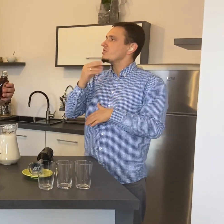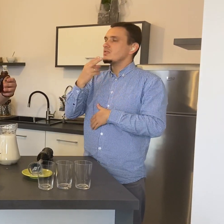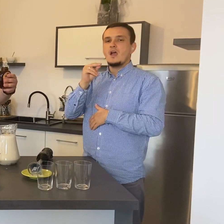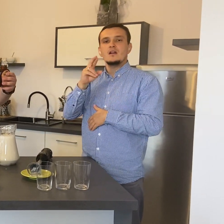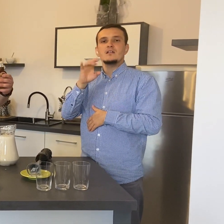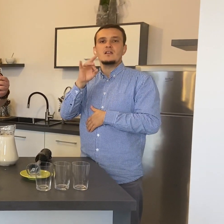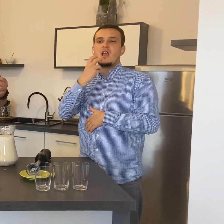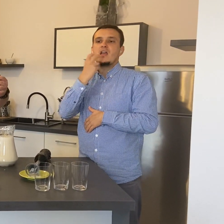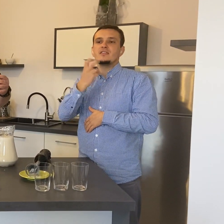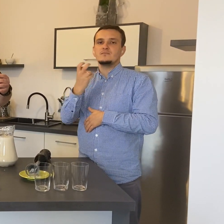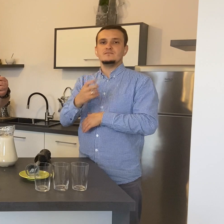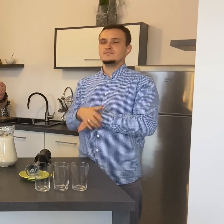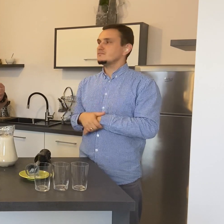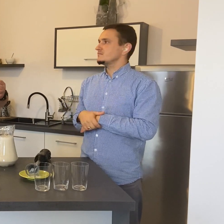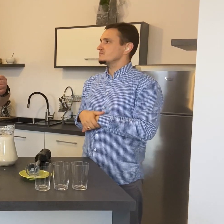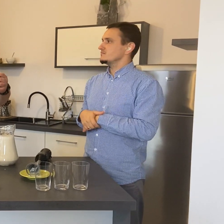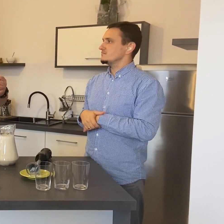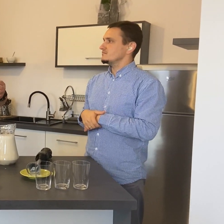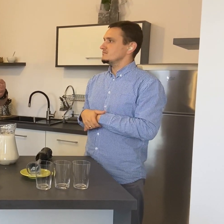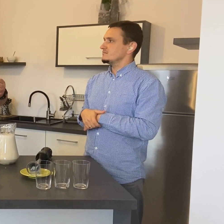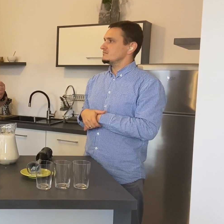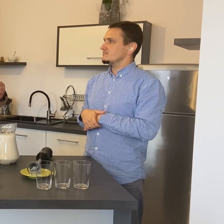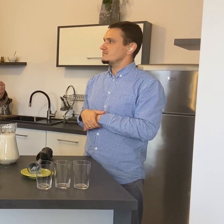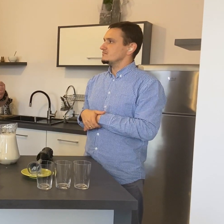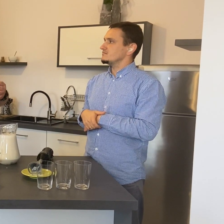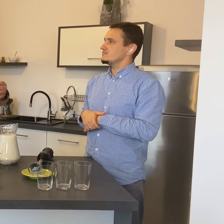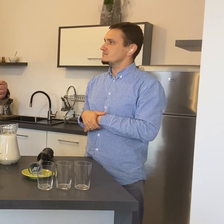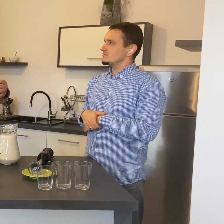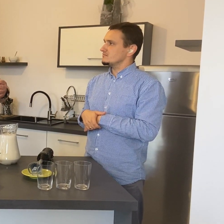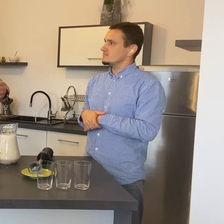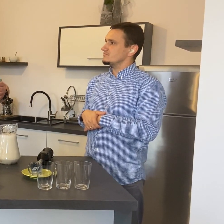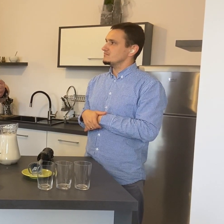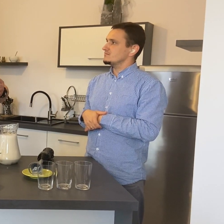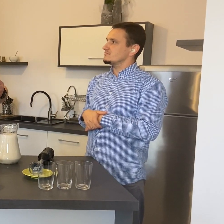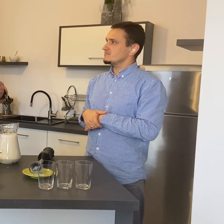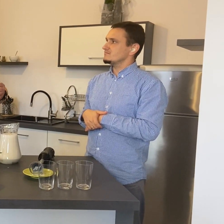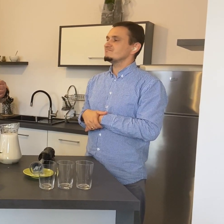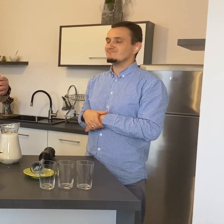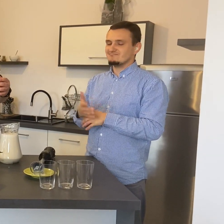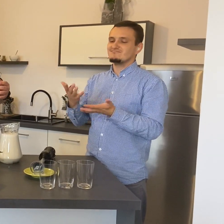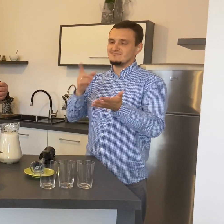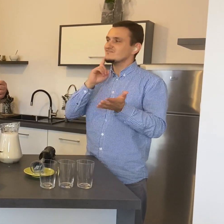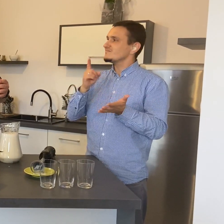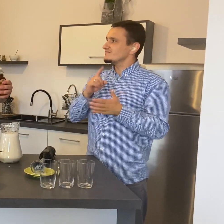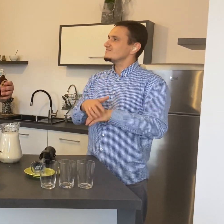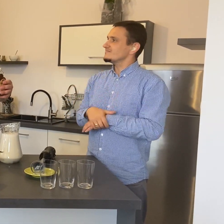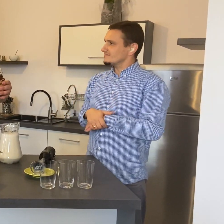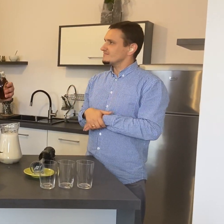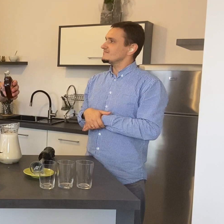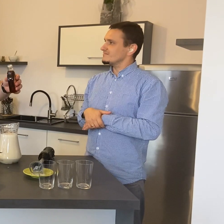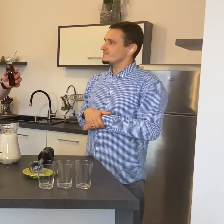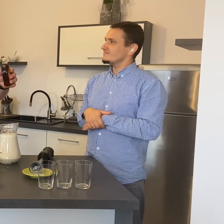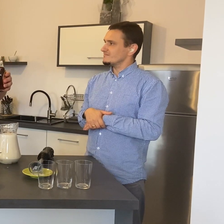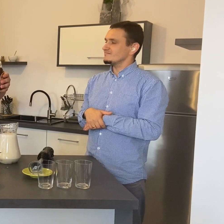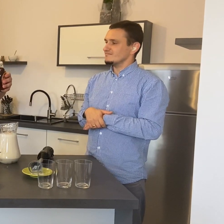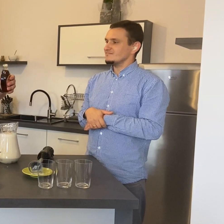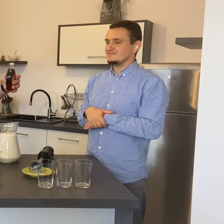krótką siłę, przez godzinę, dwie. I potem schodzi nasz. A izotonik pomóc nawodnić. Wlewam